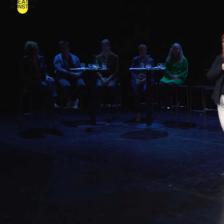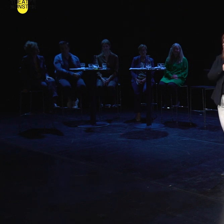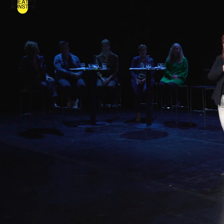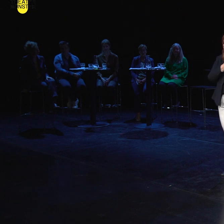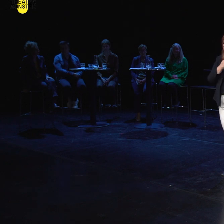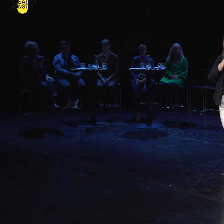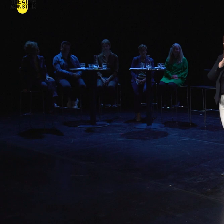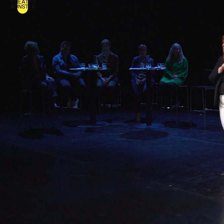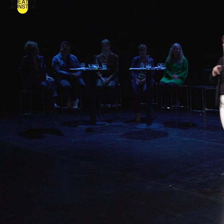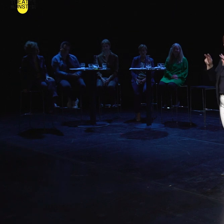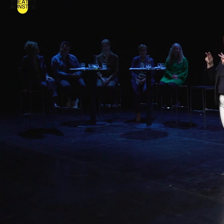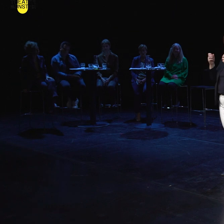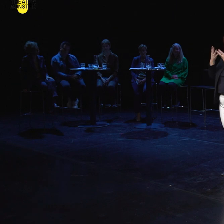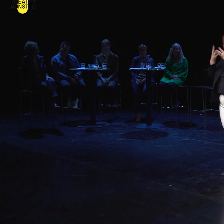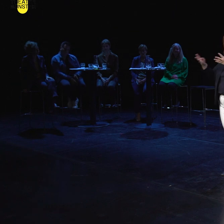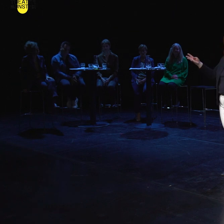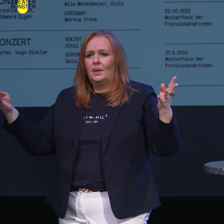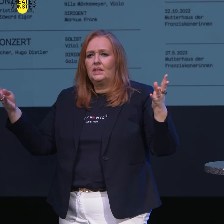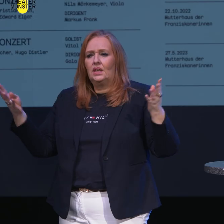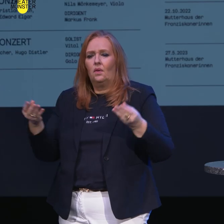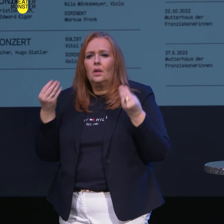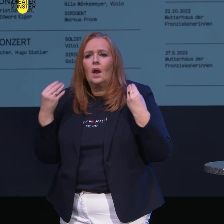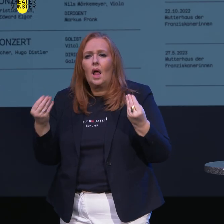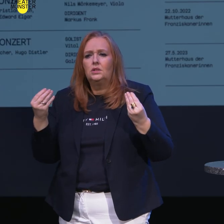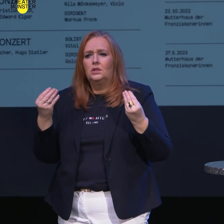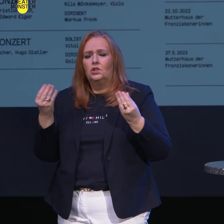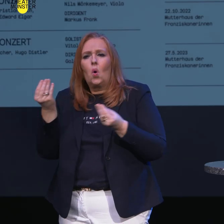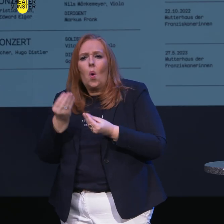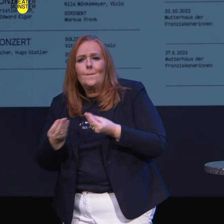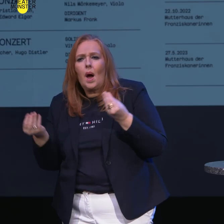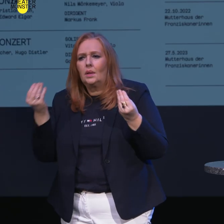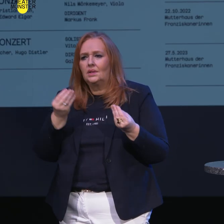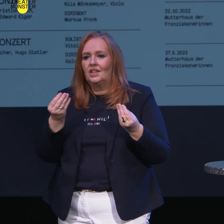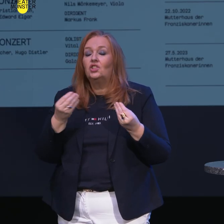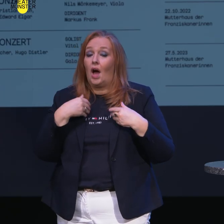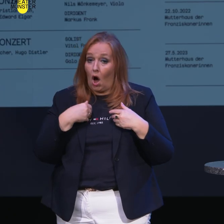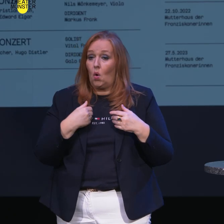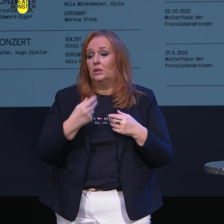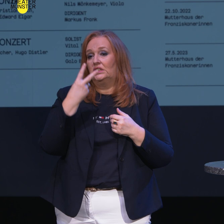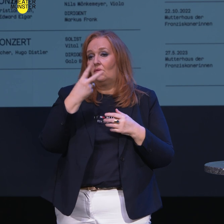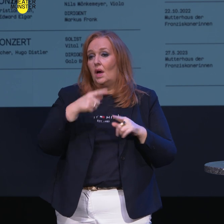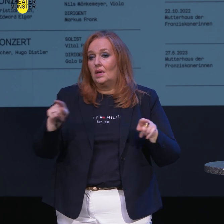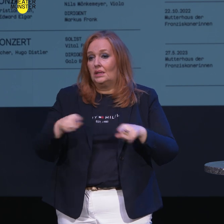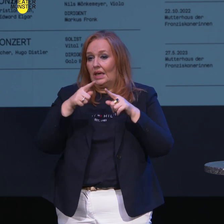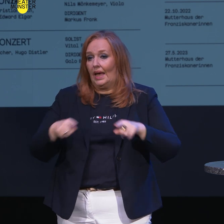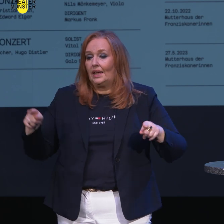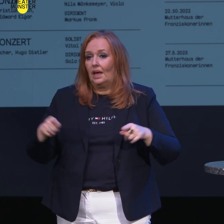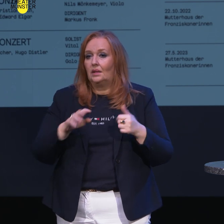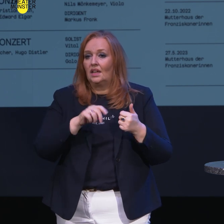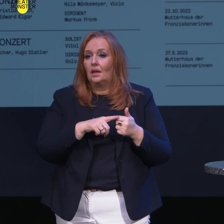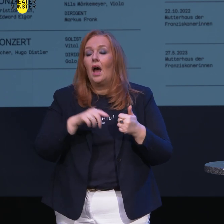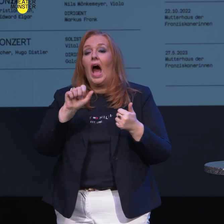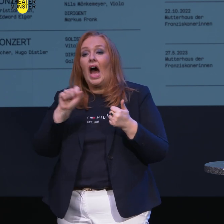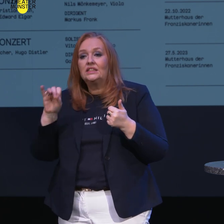konnten auf das klassisch-romantische Kernrepertoire. Auch das verfolgen wir weiter mit dem Dirigenten Nabil Shehata zum Beispiel, mit Asterix